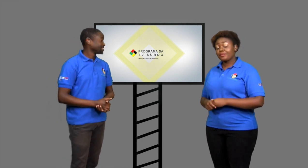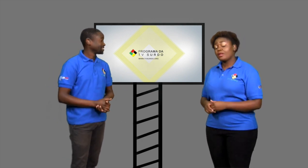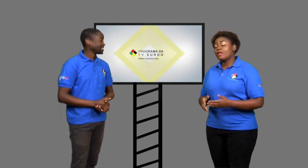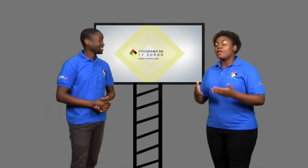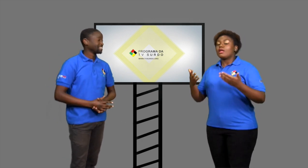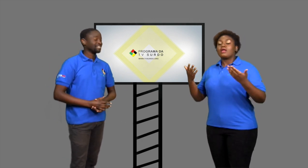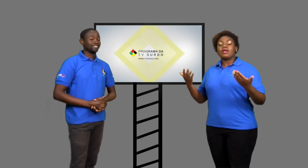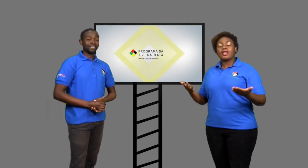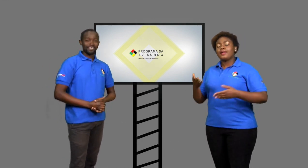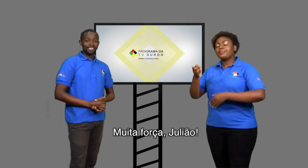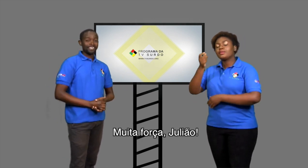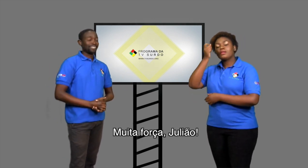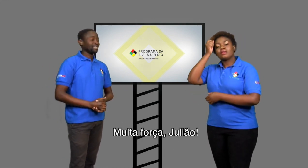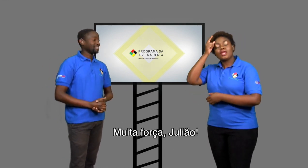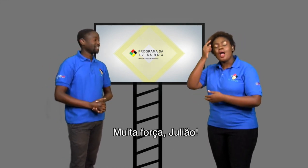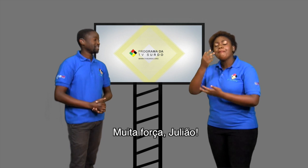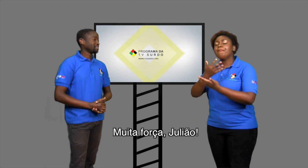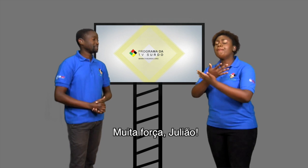novos